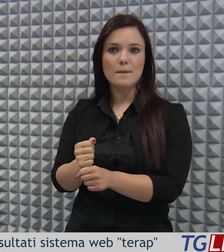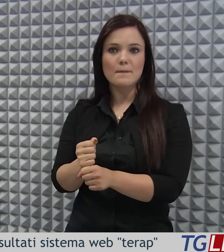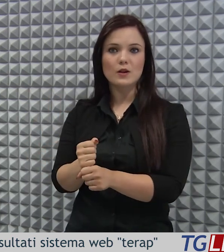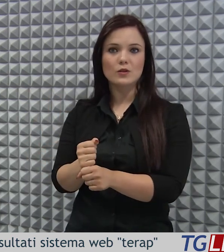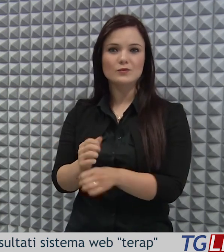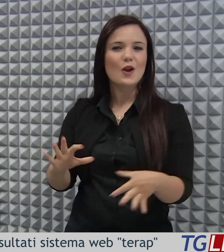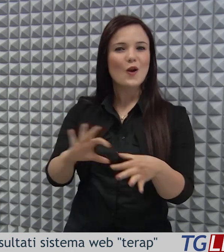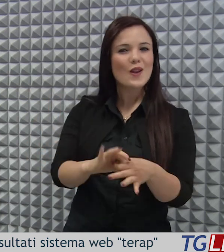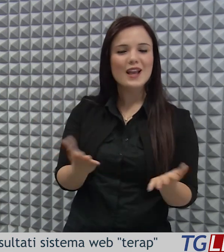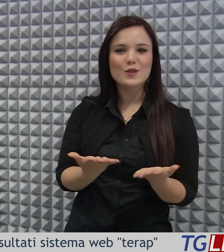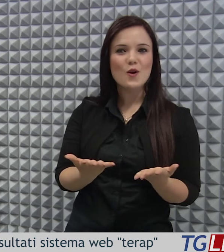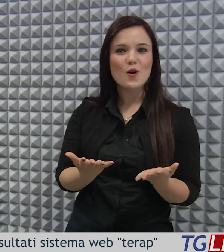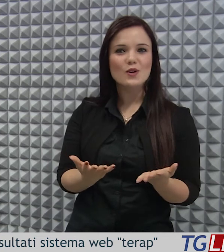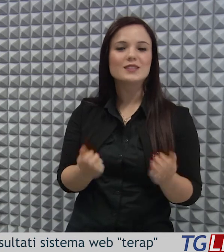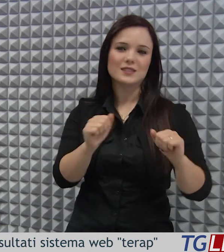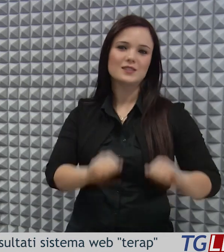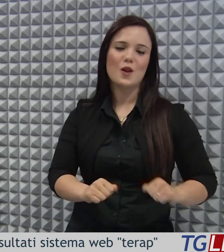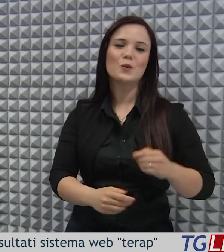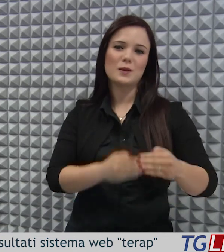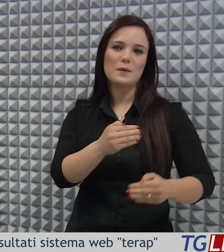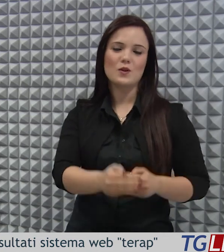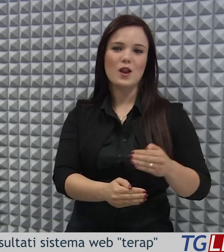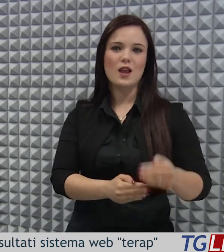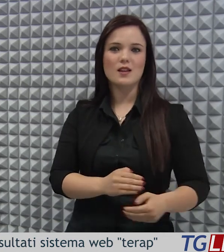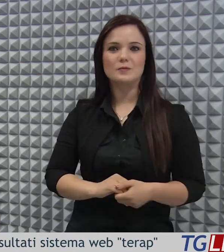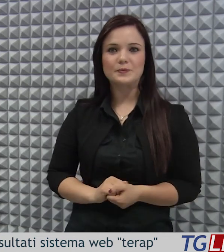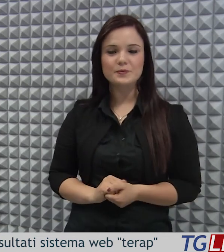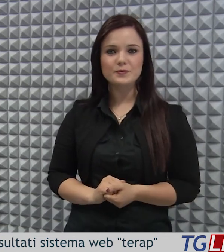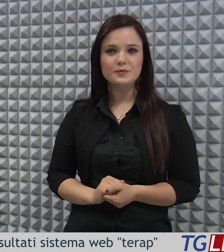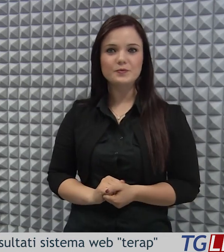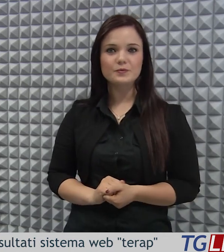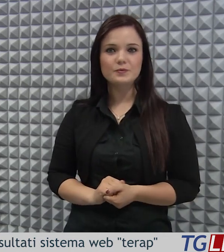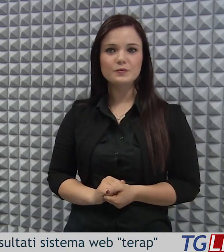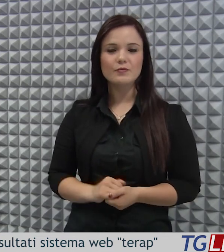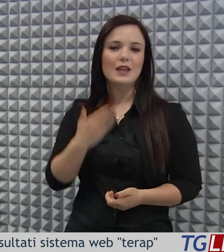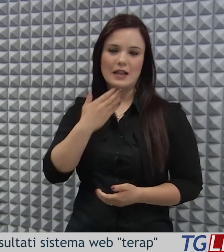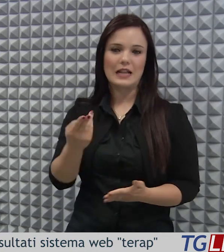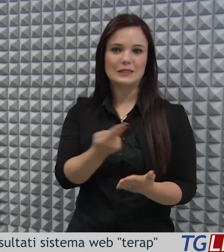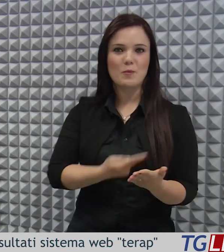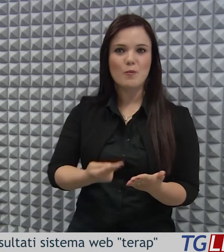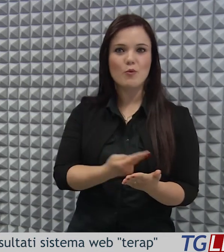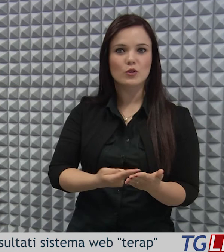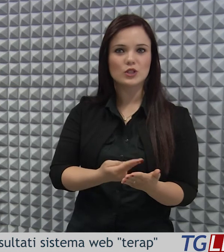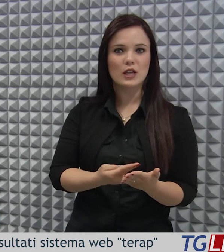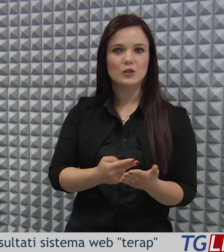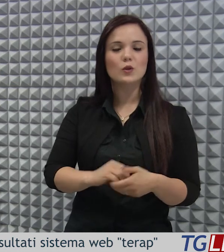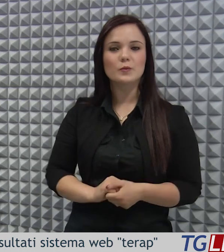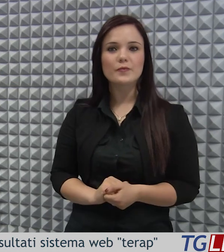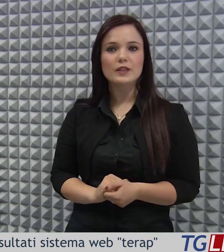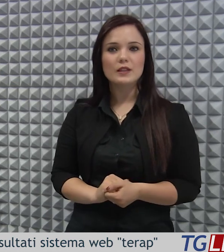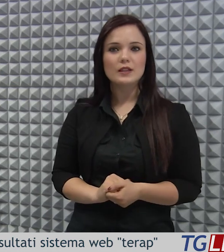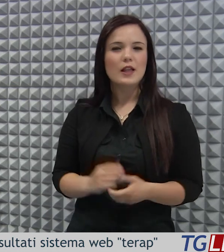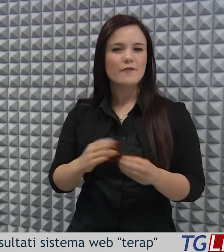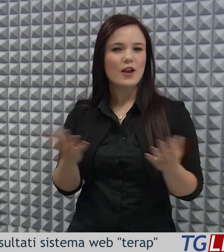porta ad un miglioramento della salute. Con questo progetto si riducono le